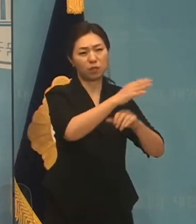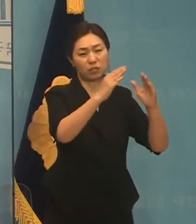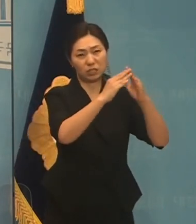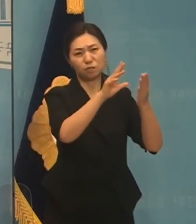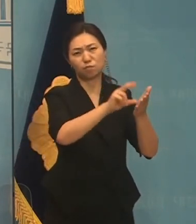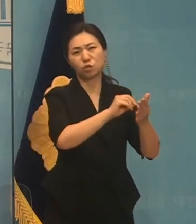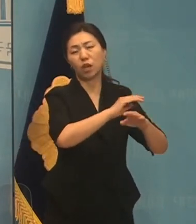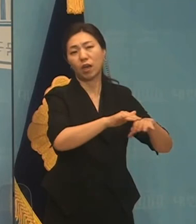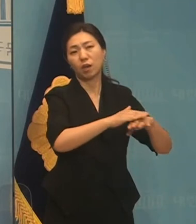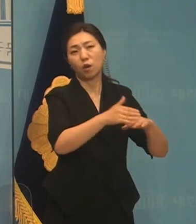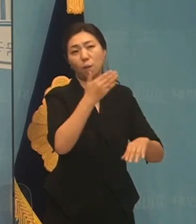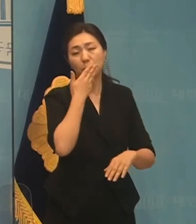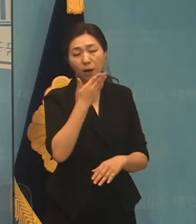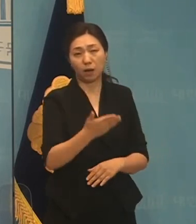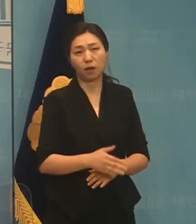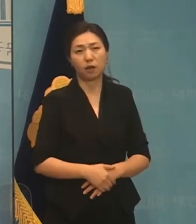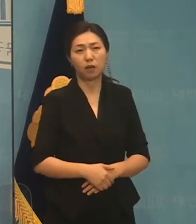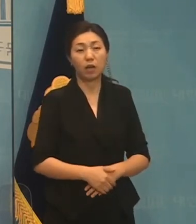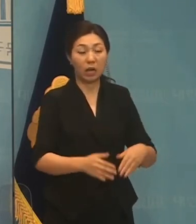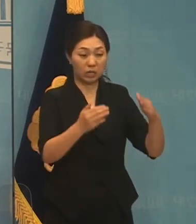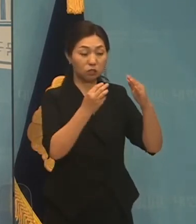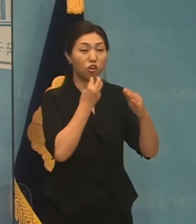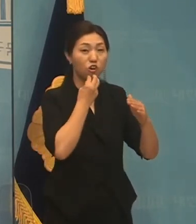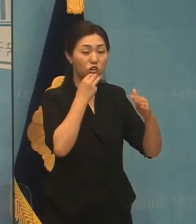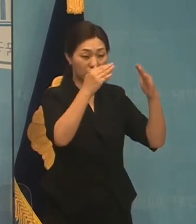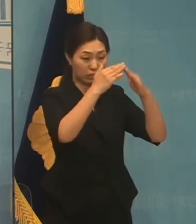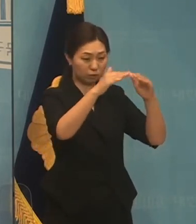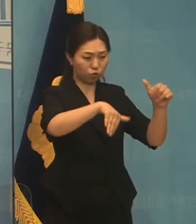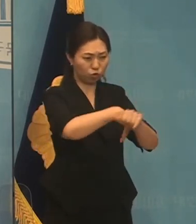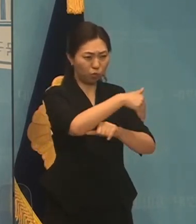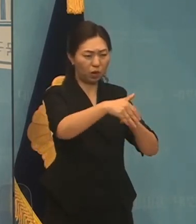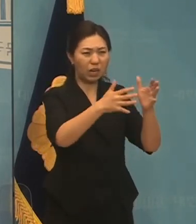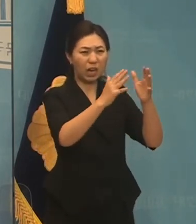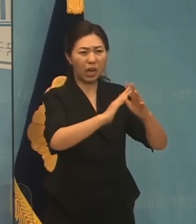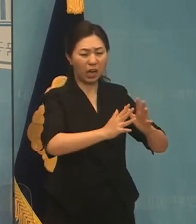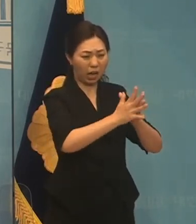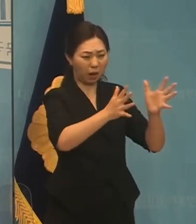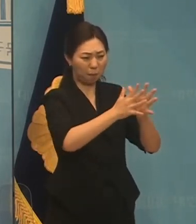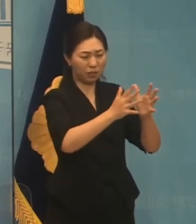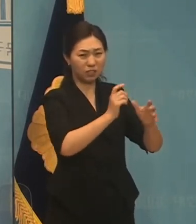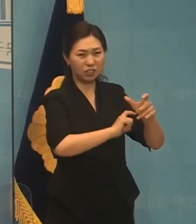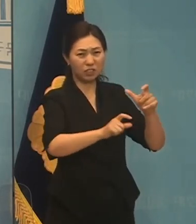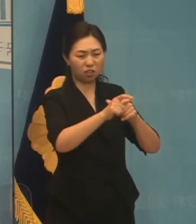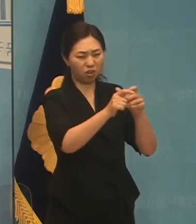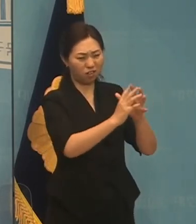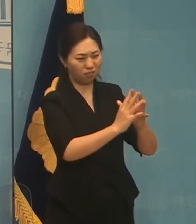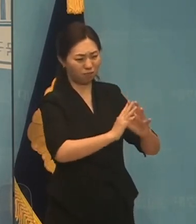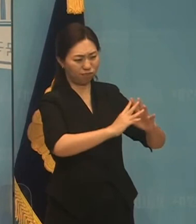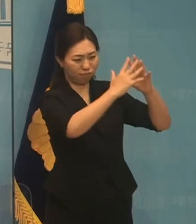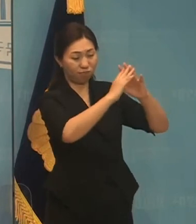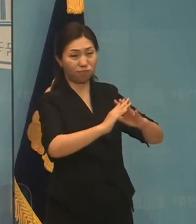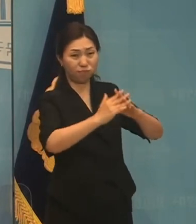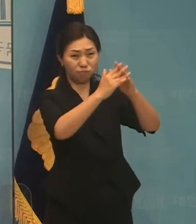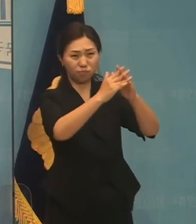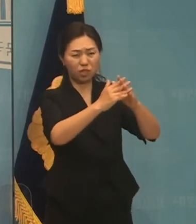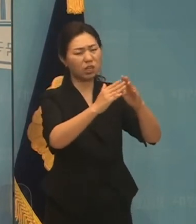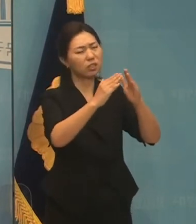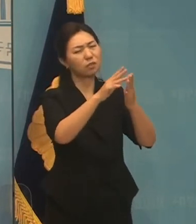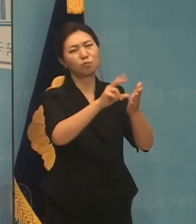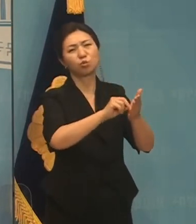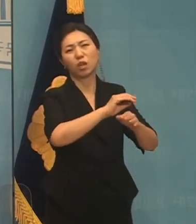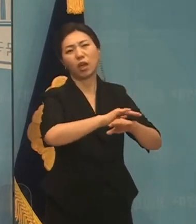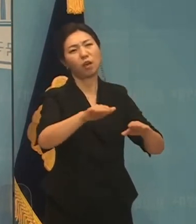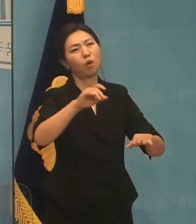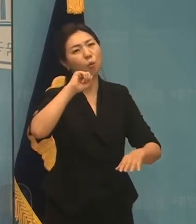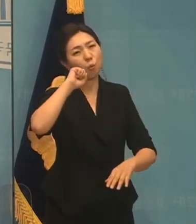서울, 특히 수도권에 주택을 많이 공급하는 것으로는 주택문제를 해결하지 못하면서 그러면서